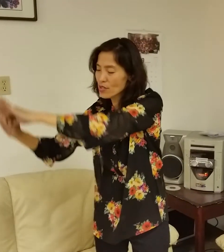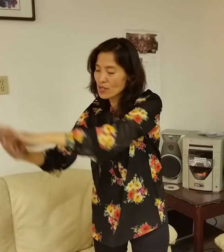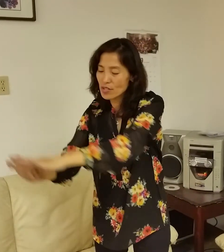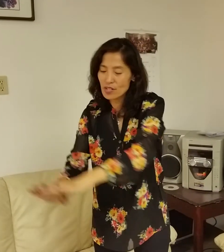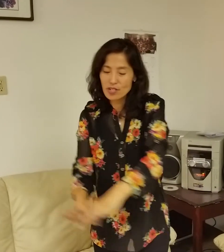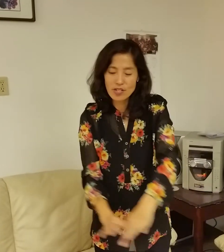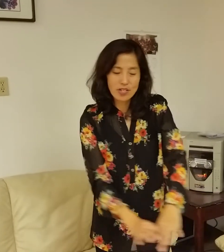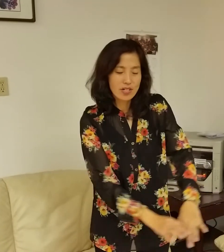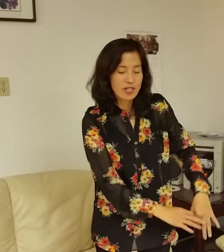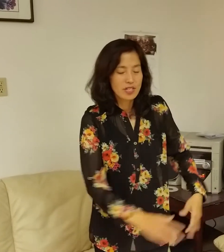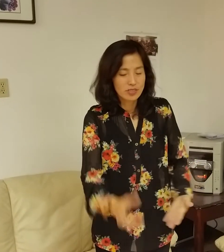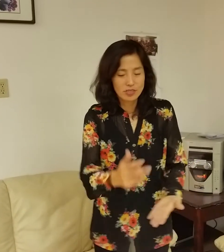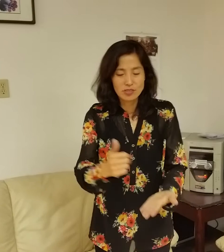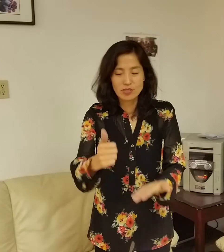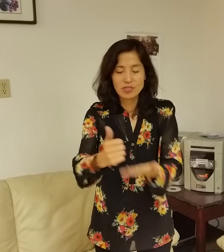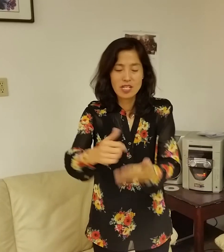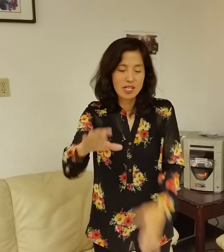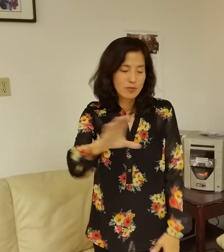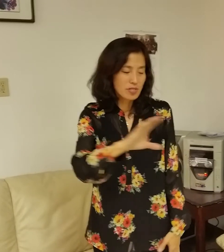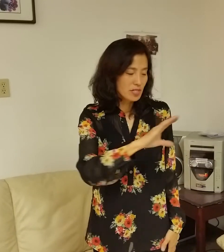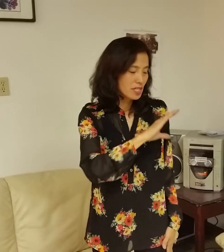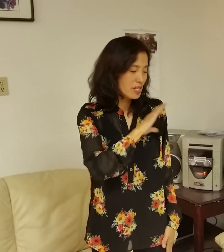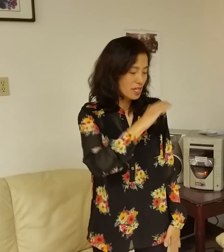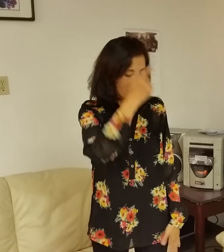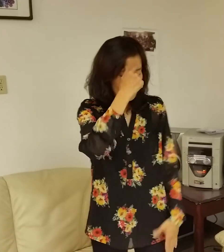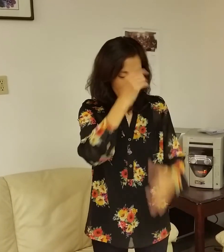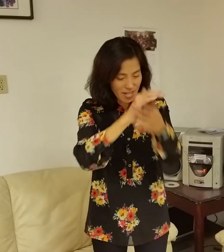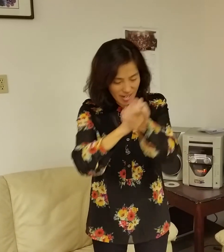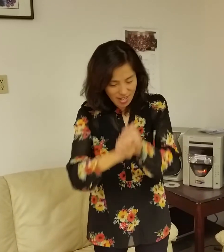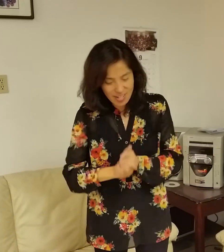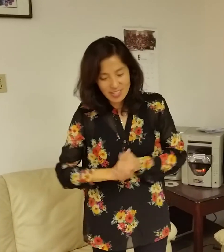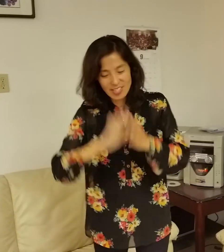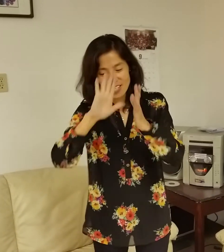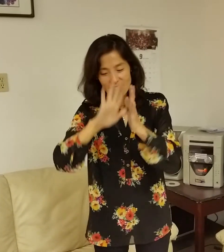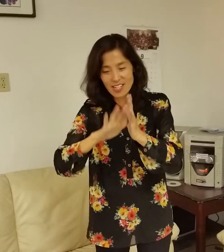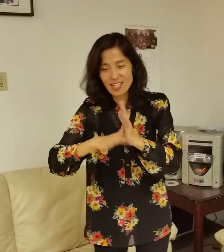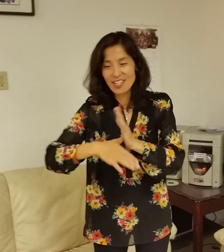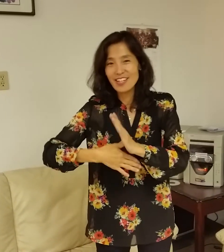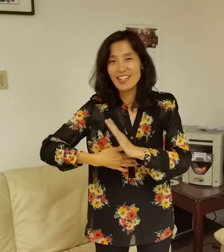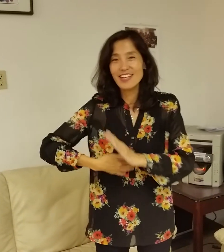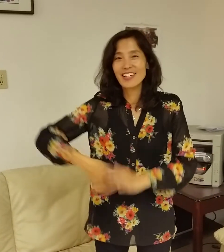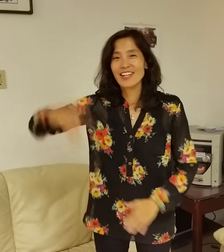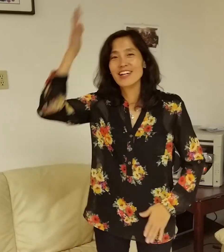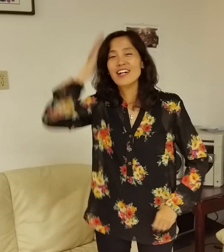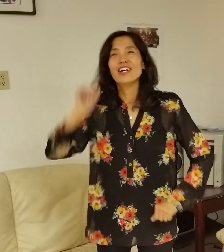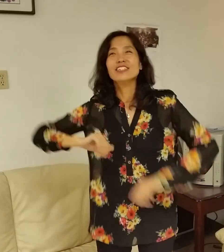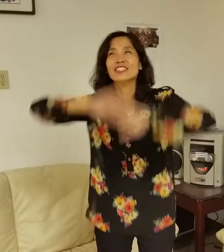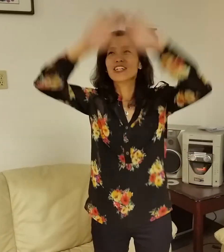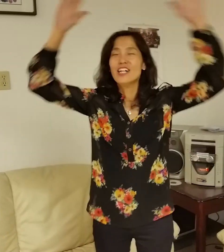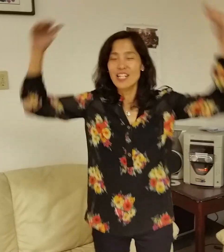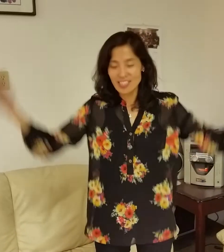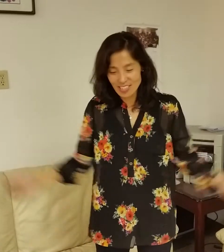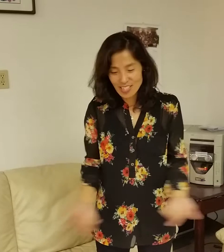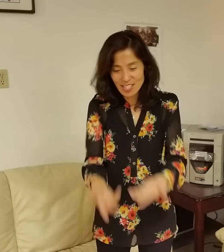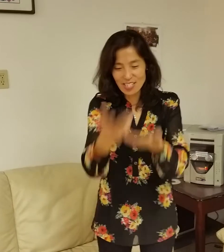찬양하여 주님을 예배할 때 하늘 가득한